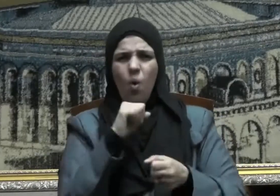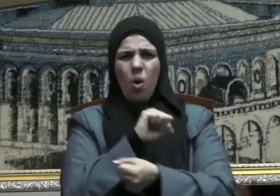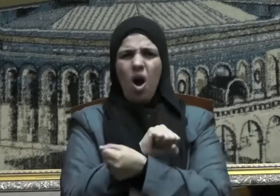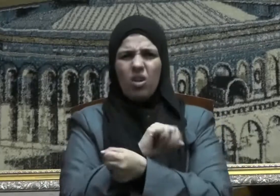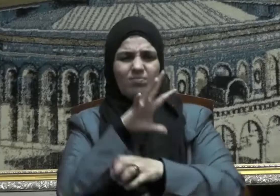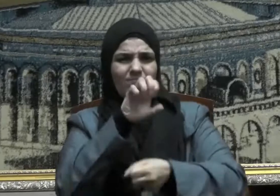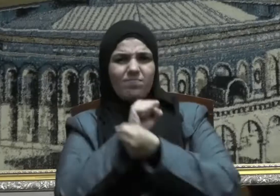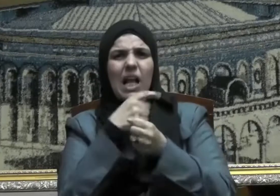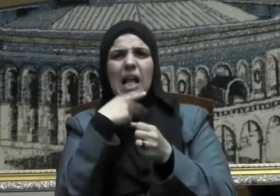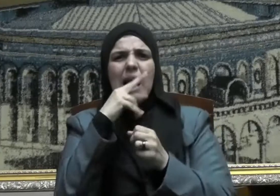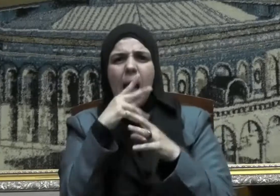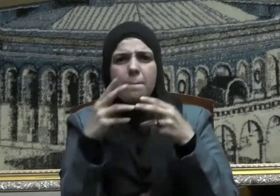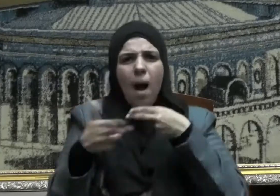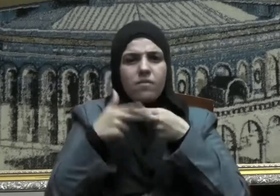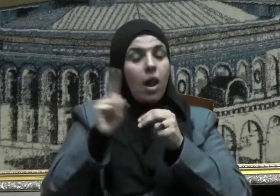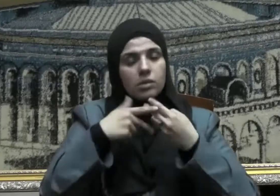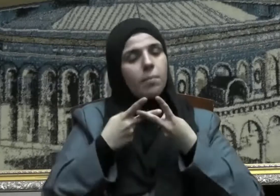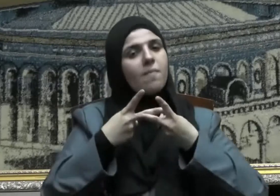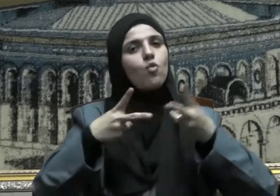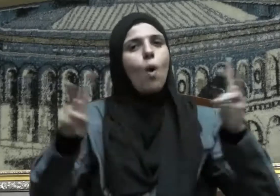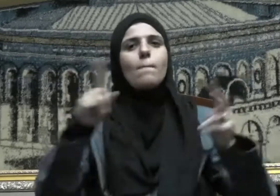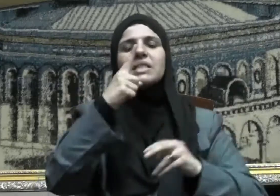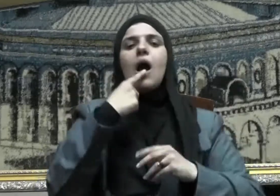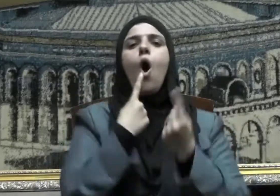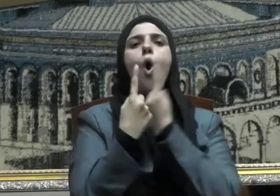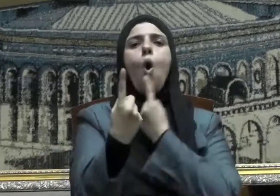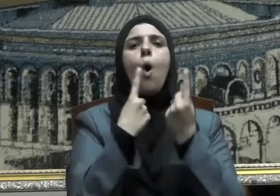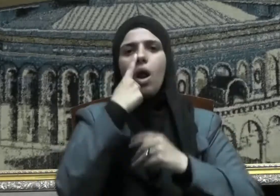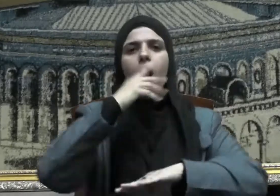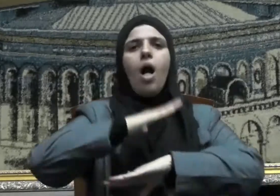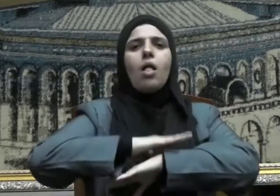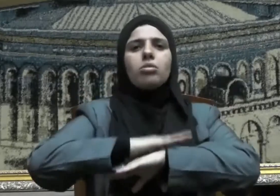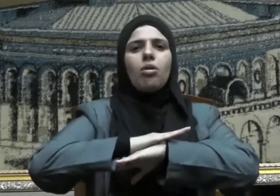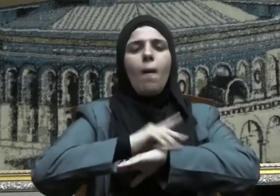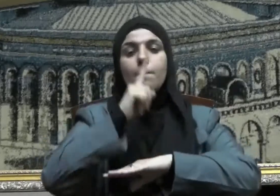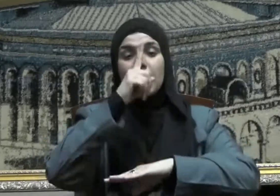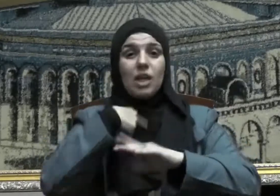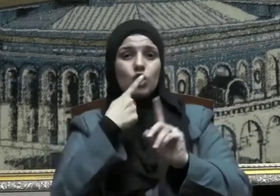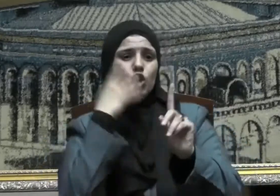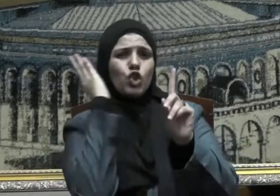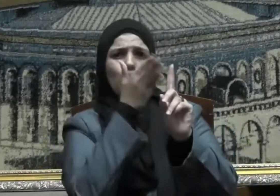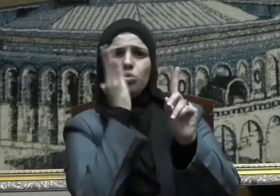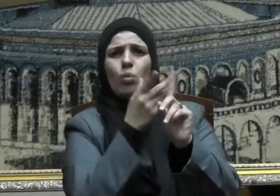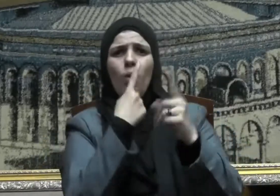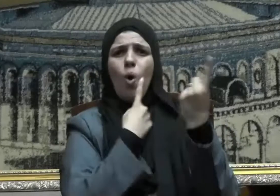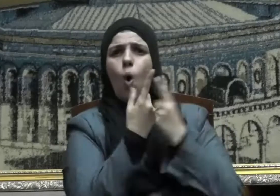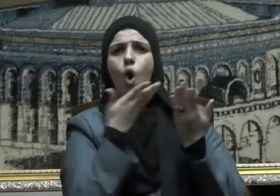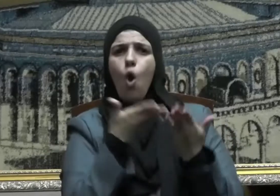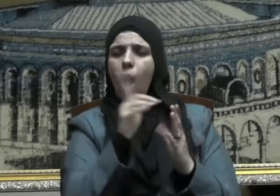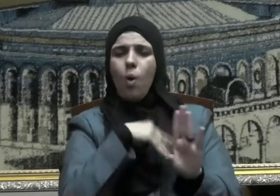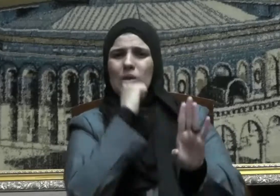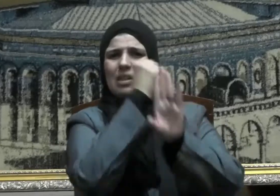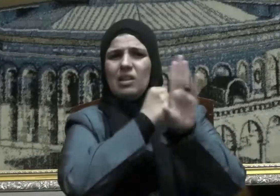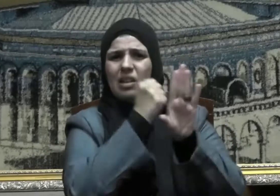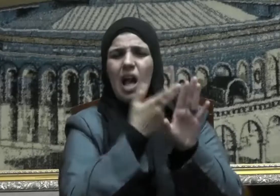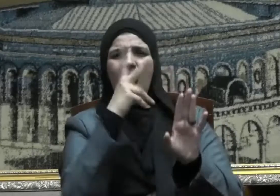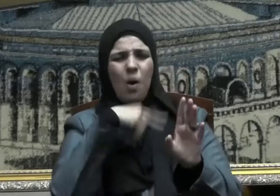أو قيود لكن ينبغي أن يكون الحوار بعيدا عن الطعن في الآخرين أو